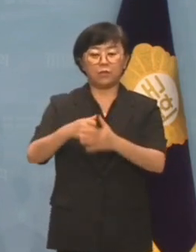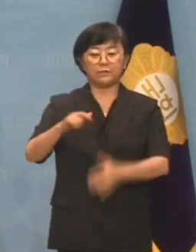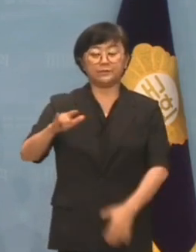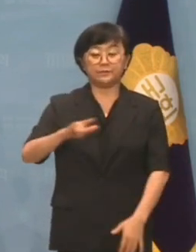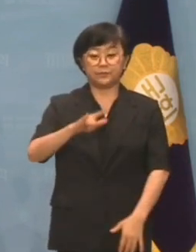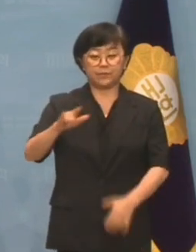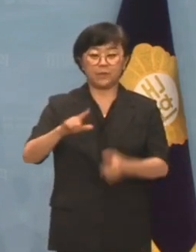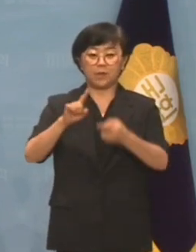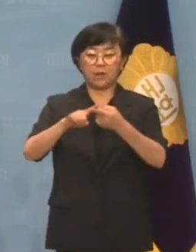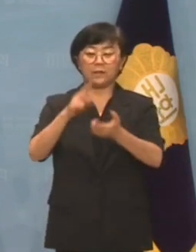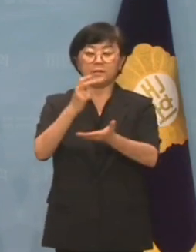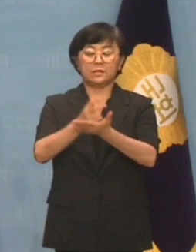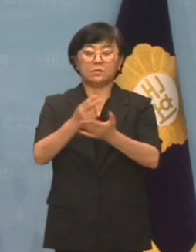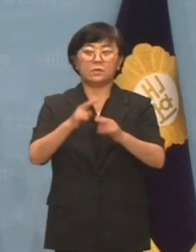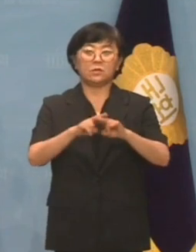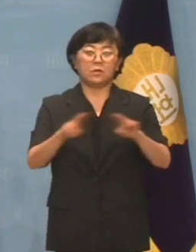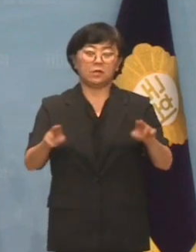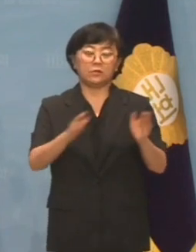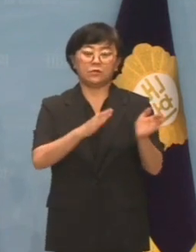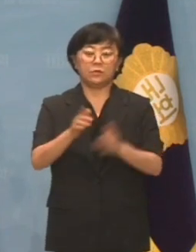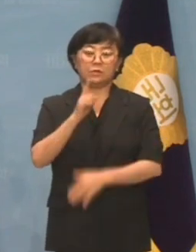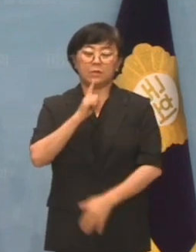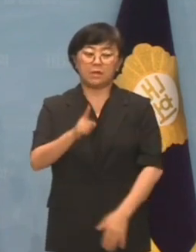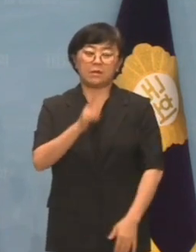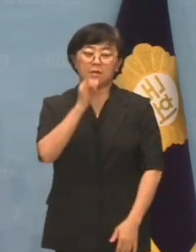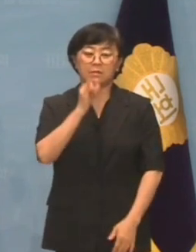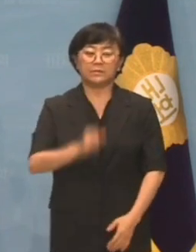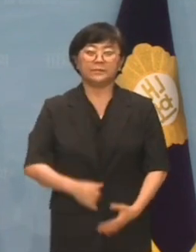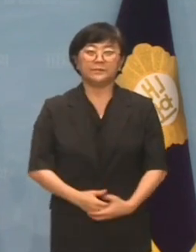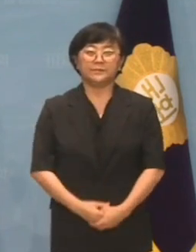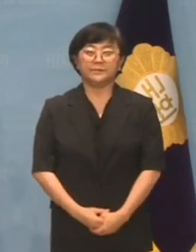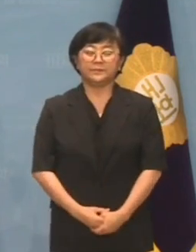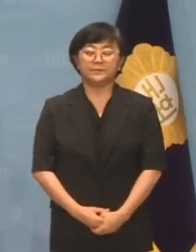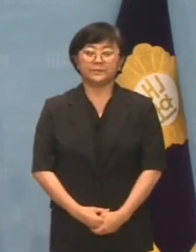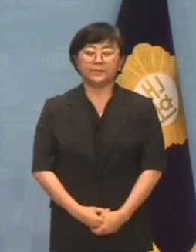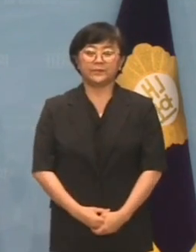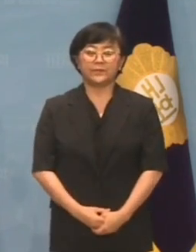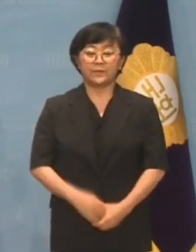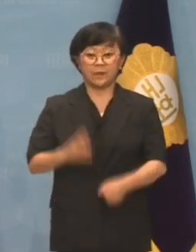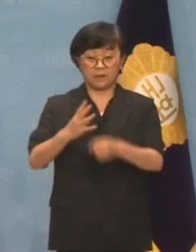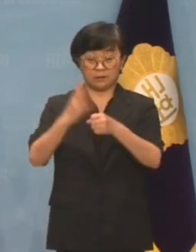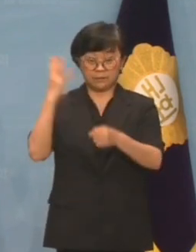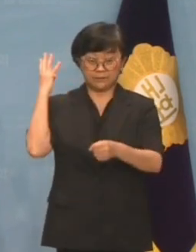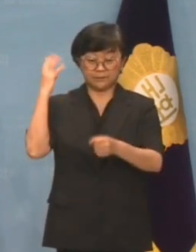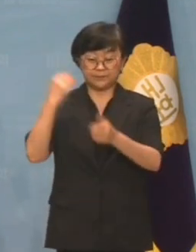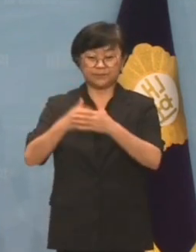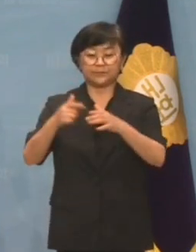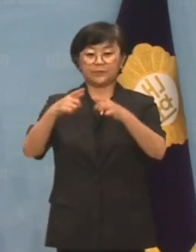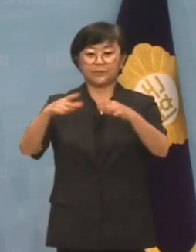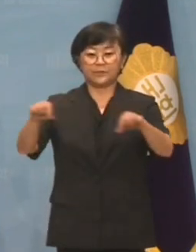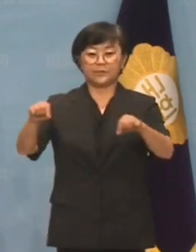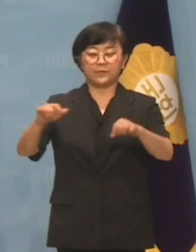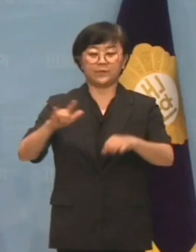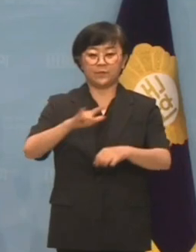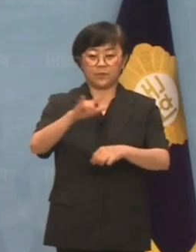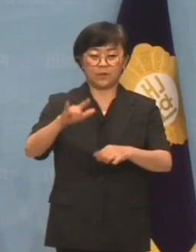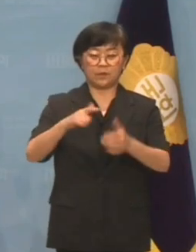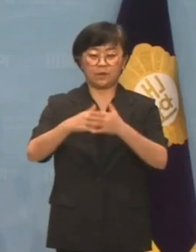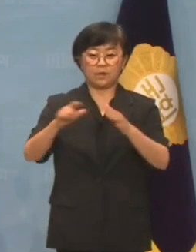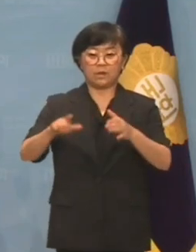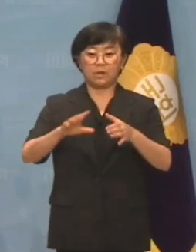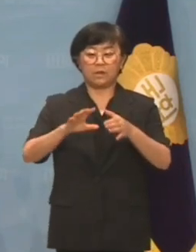초계기 대응 지침을 철회할 준비를 하고 있다고 합니다. 4년 전 일본 초계기는